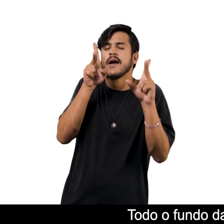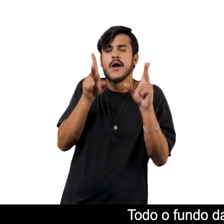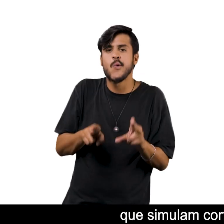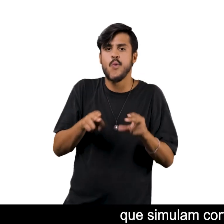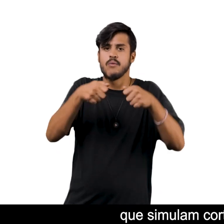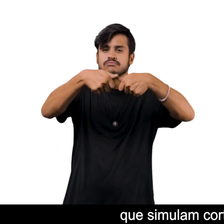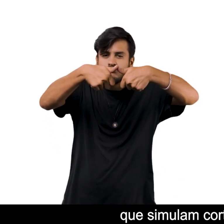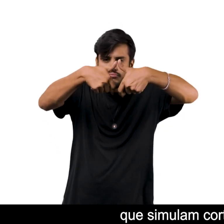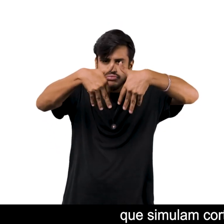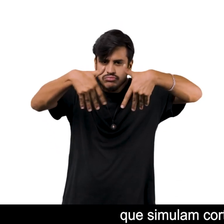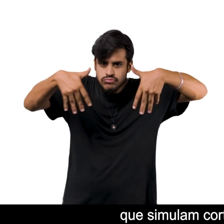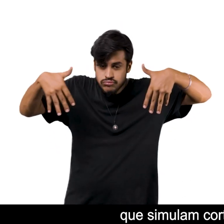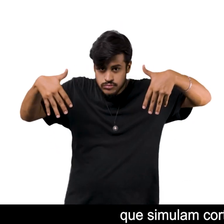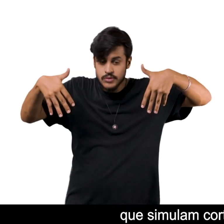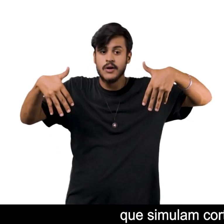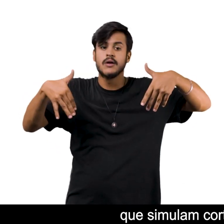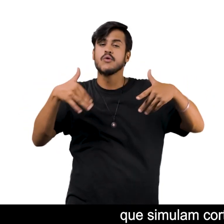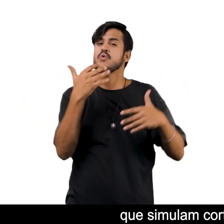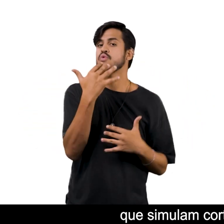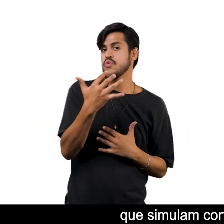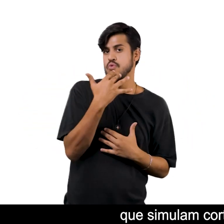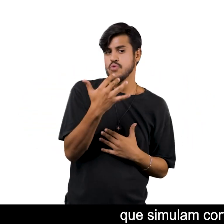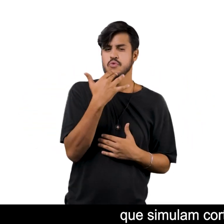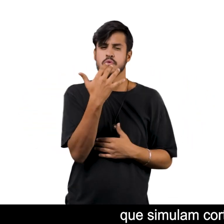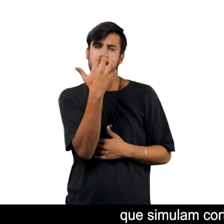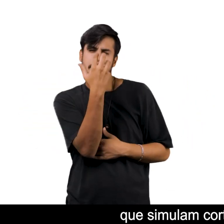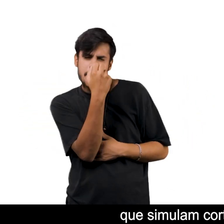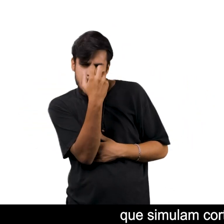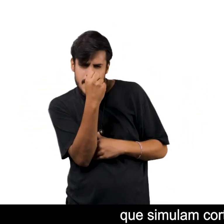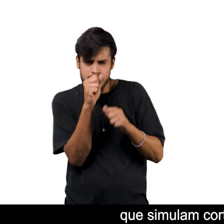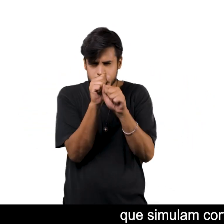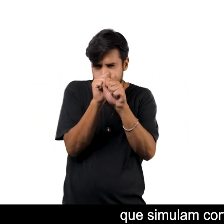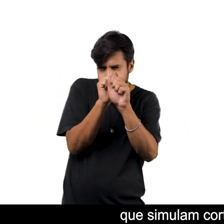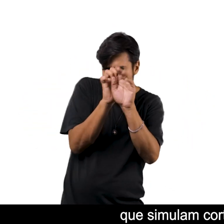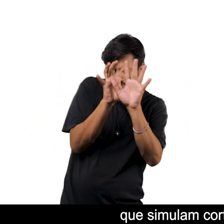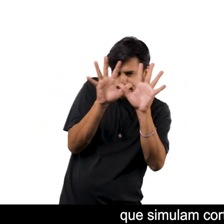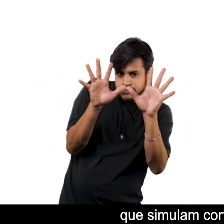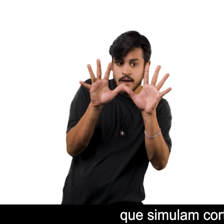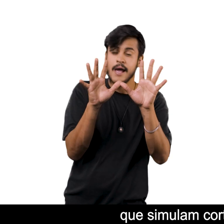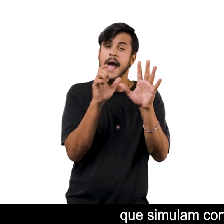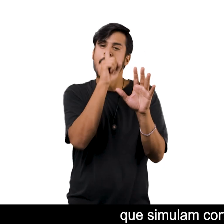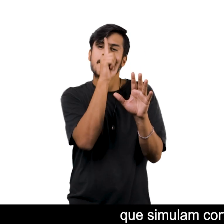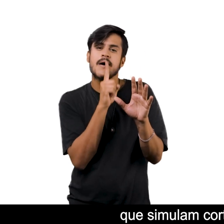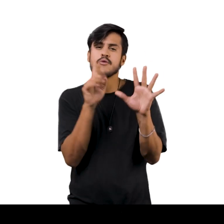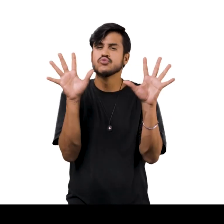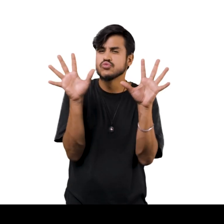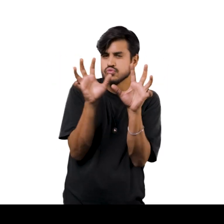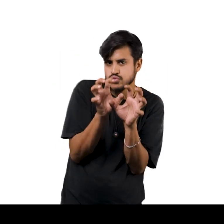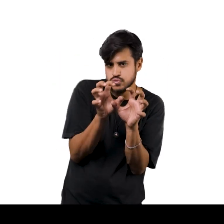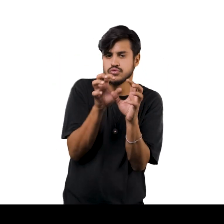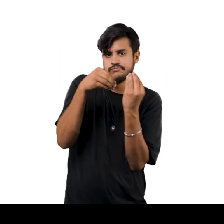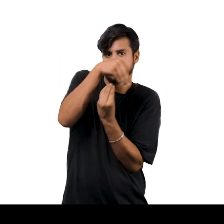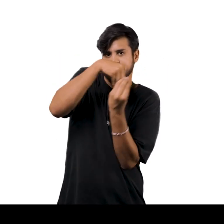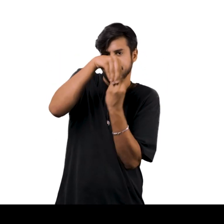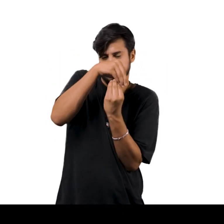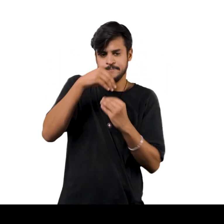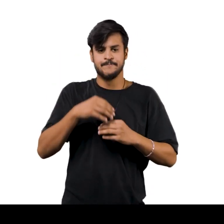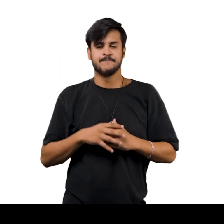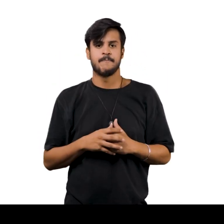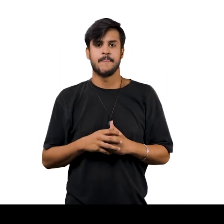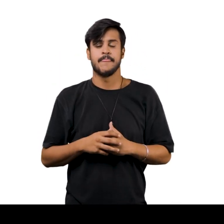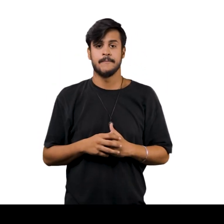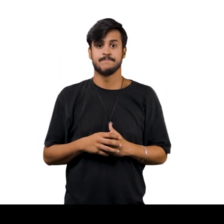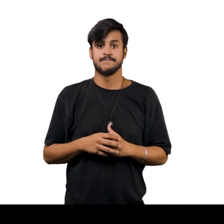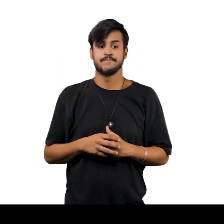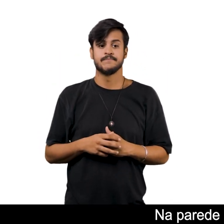verticais Que simulam cortinas E persianas Em tons de branco Esmaecidos E amarelos escuros